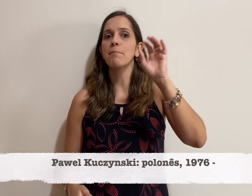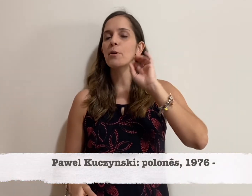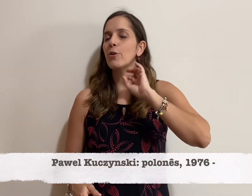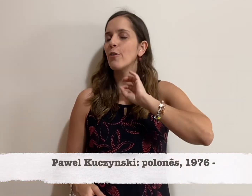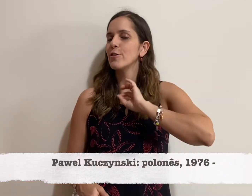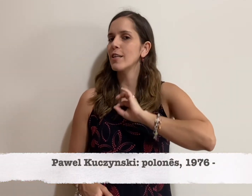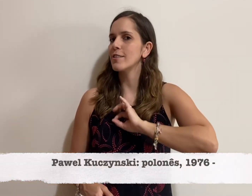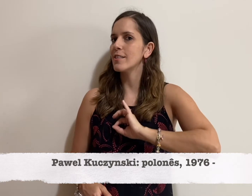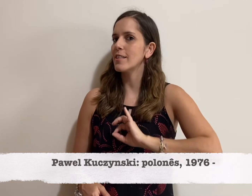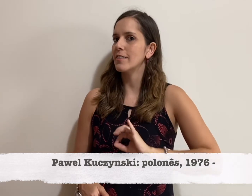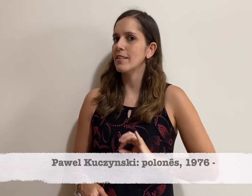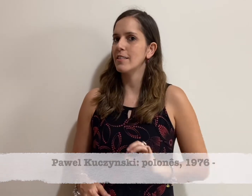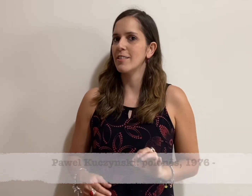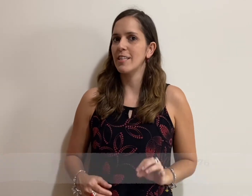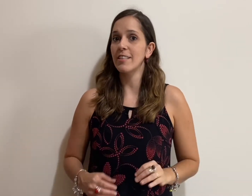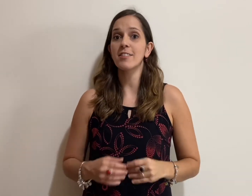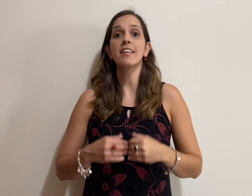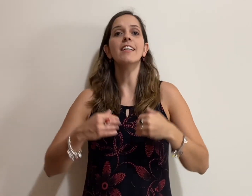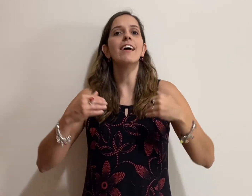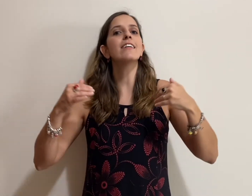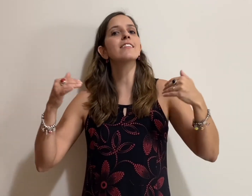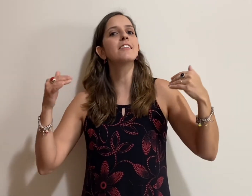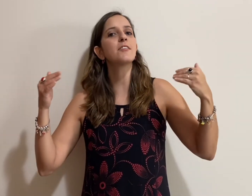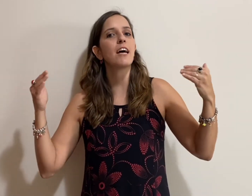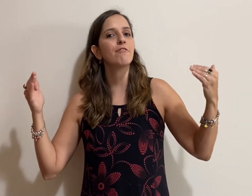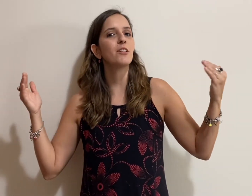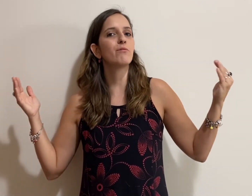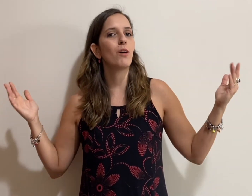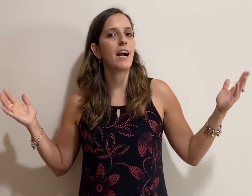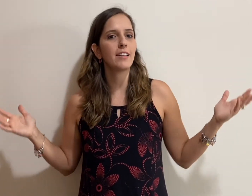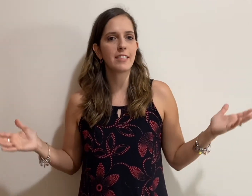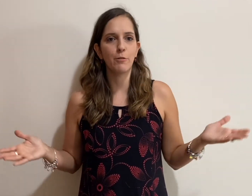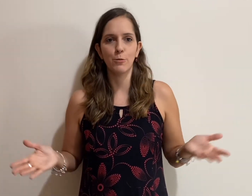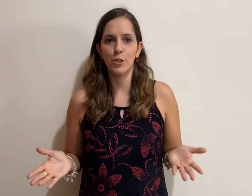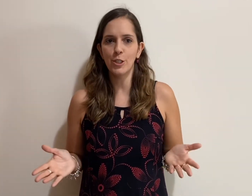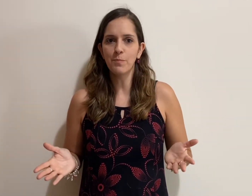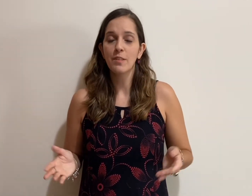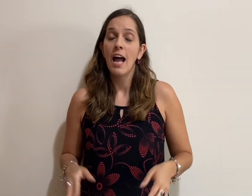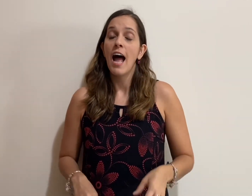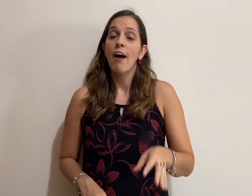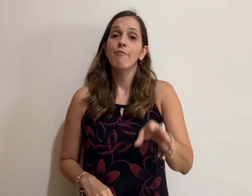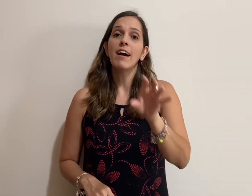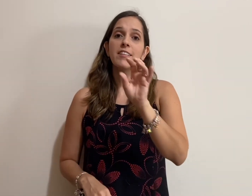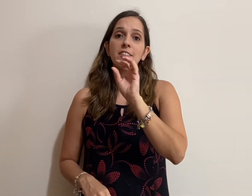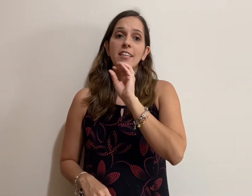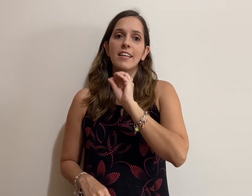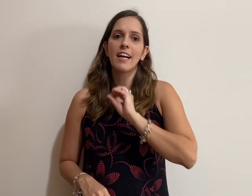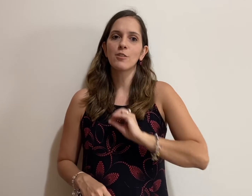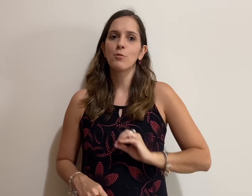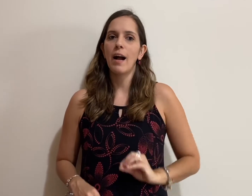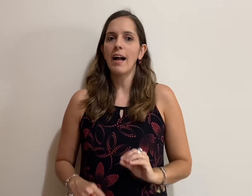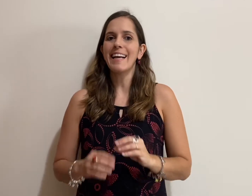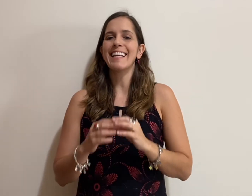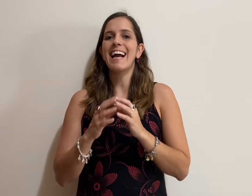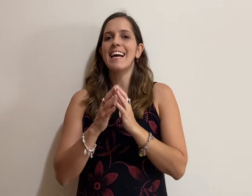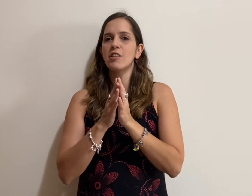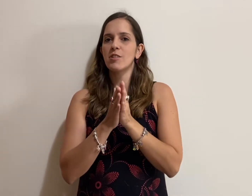1976 e ainda está vivo até hoje. Vai se graduar em Artes